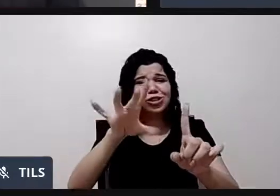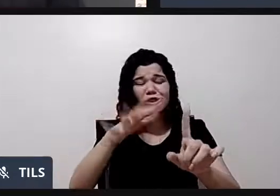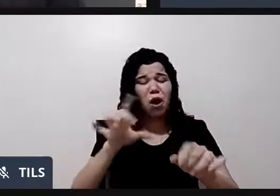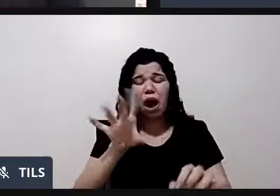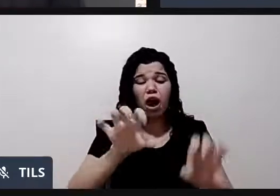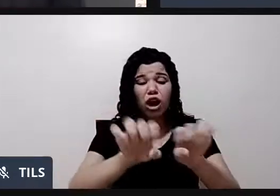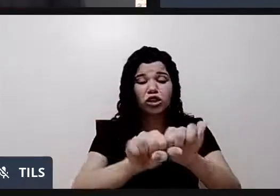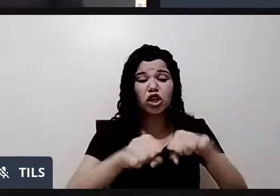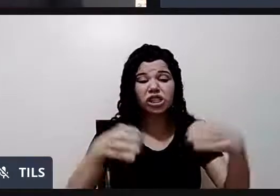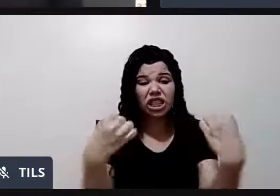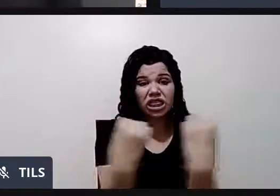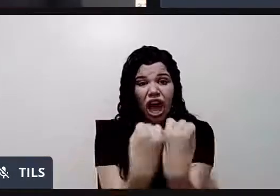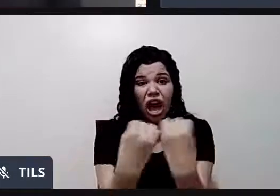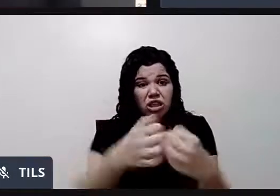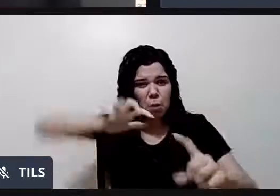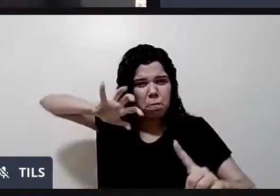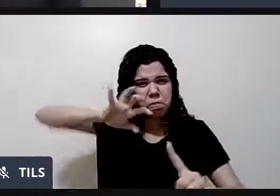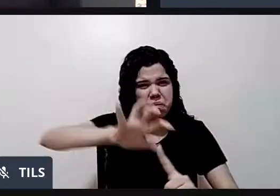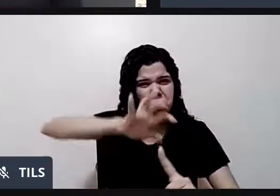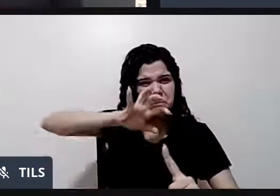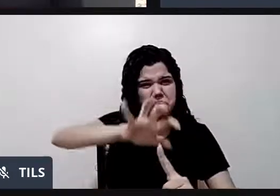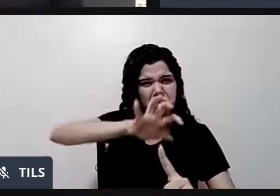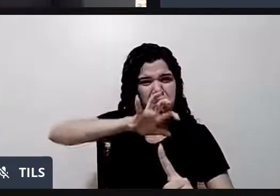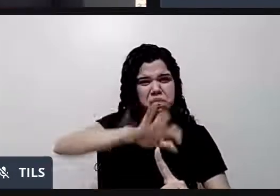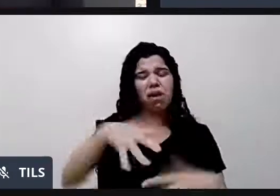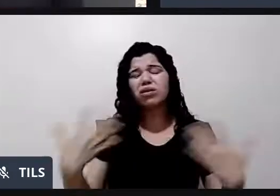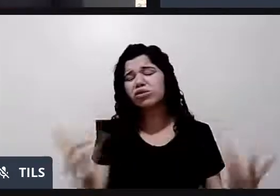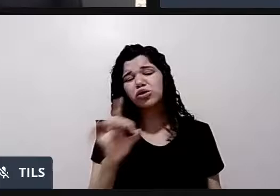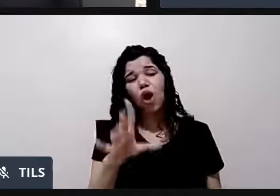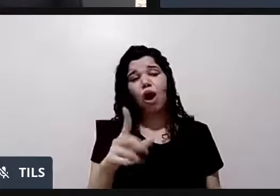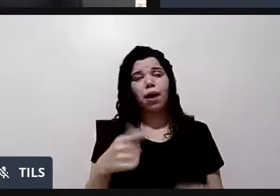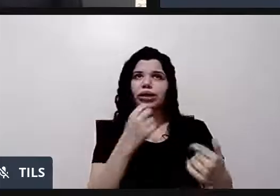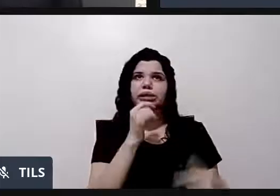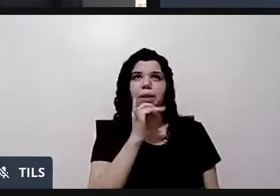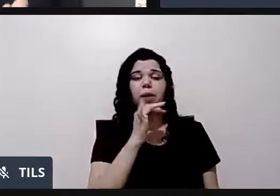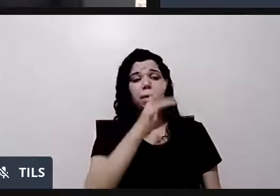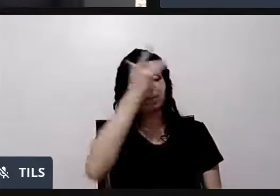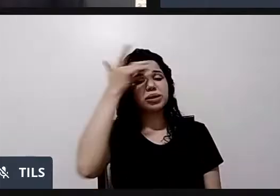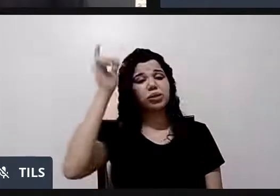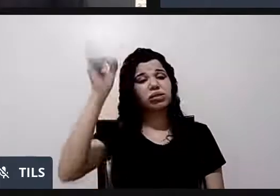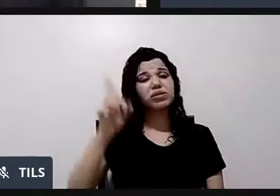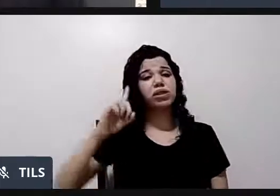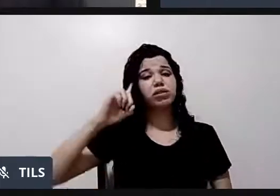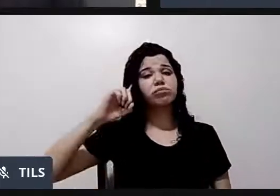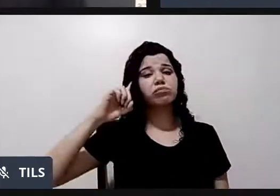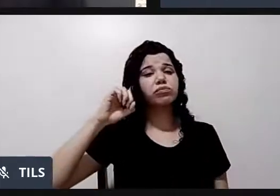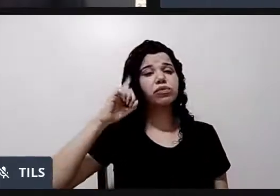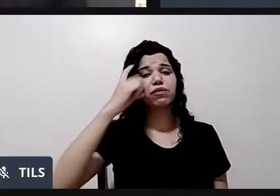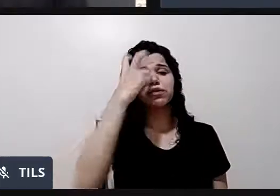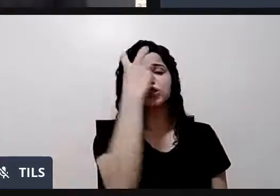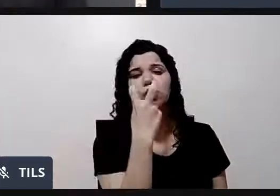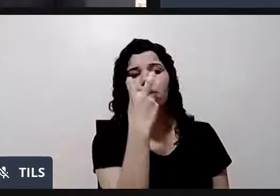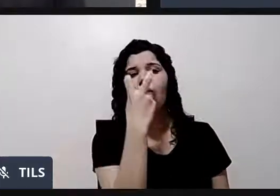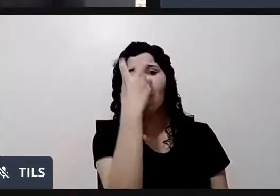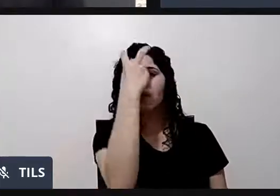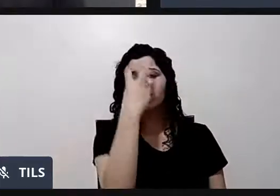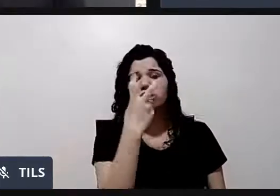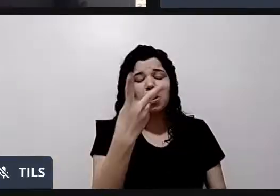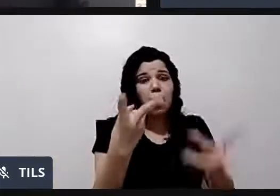você veja. O pessoal com deficiência visual, ele não consegue ver do jeito que a sociedade gostaria que ele visse. Mas ele, através